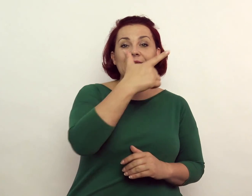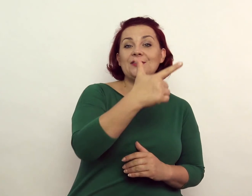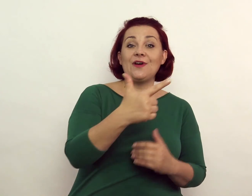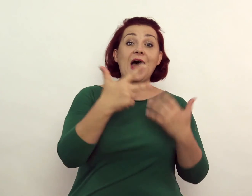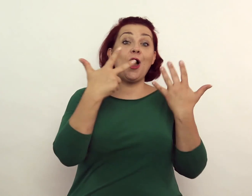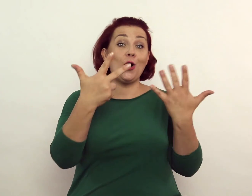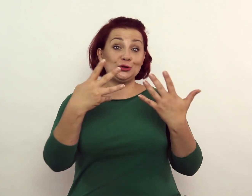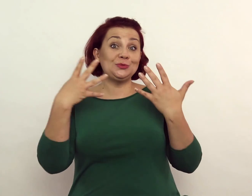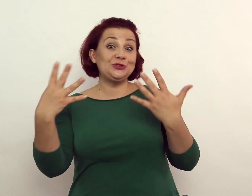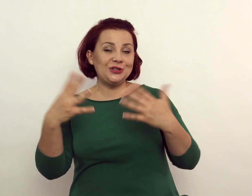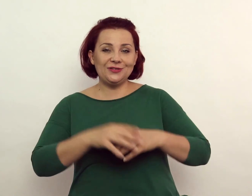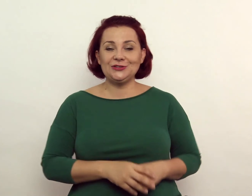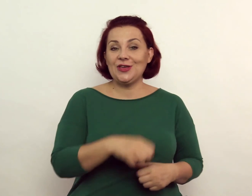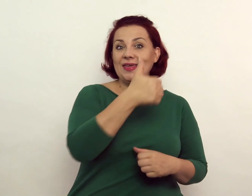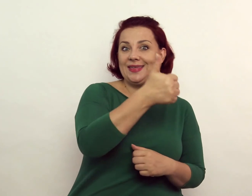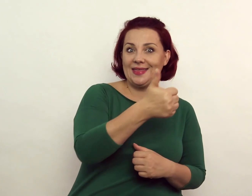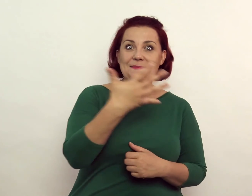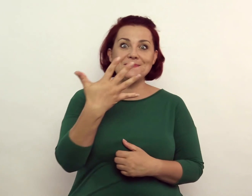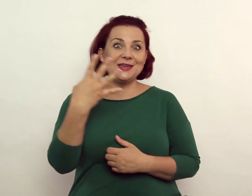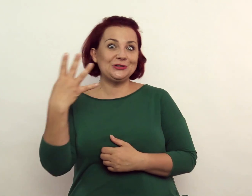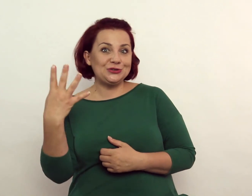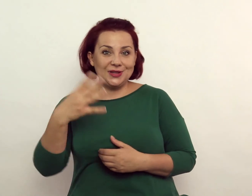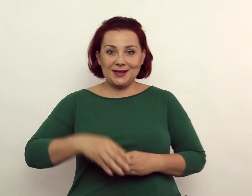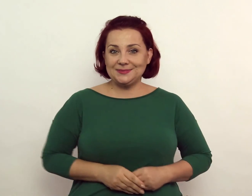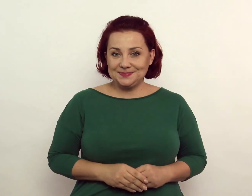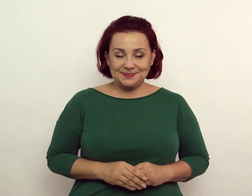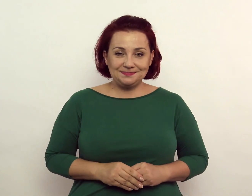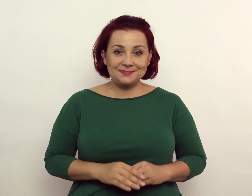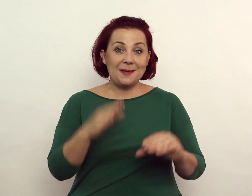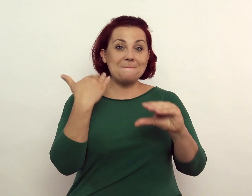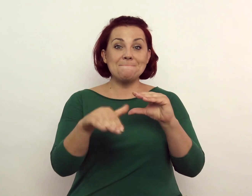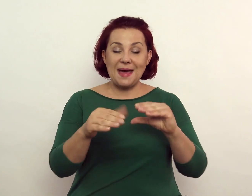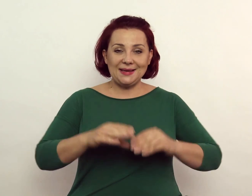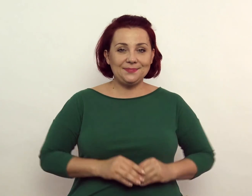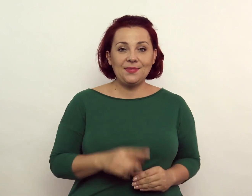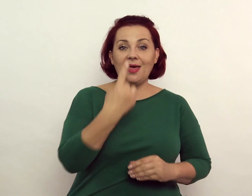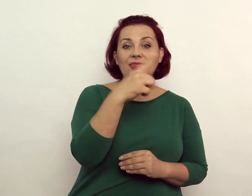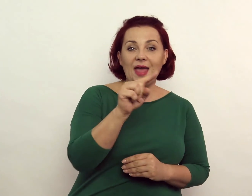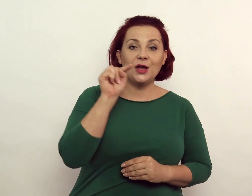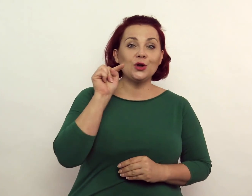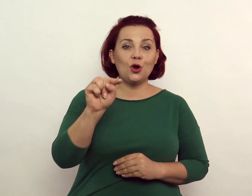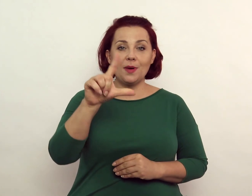289 154 mail.d